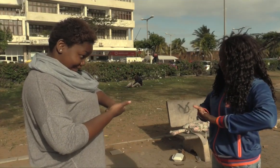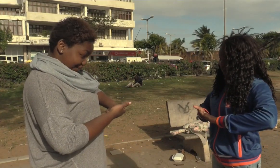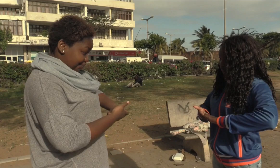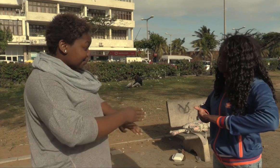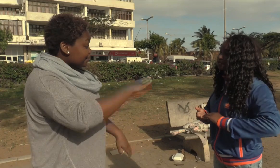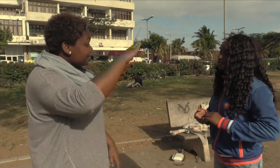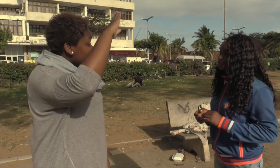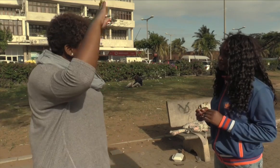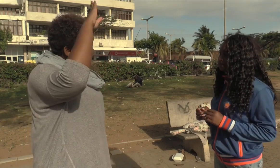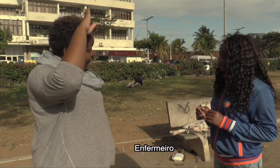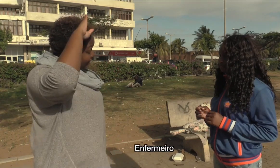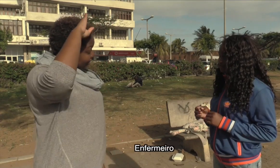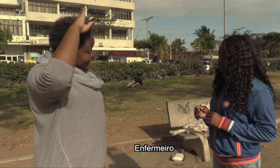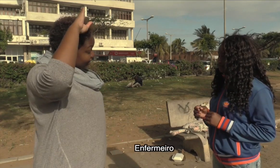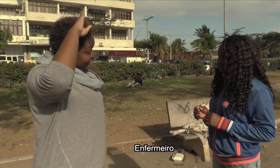Médico. Enfermeiro.